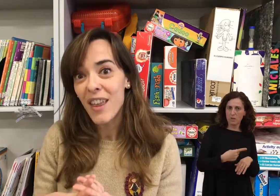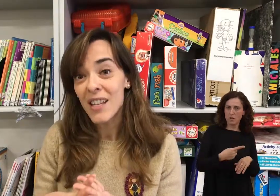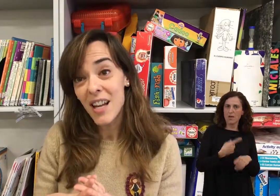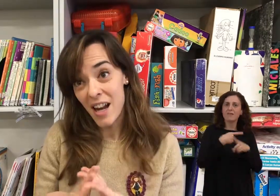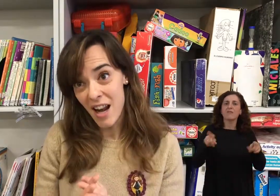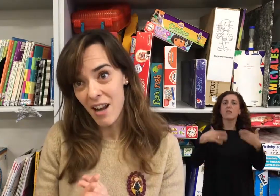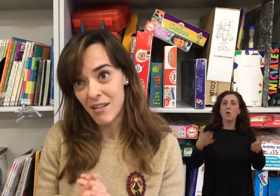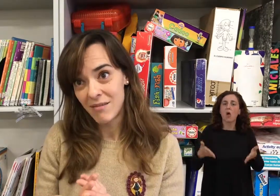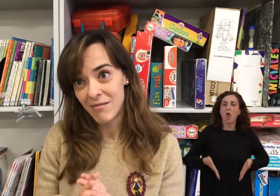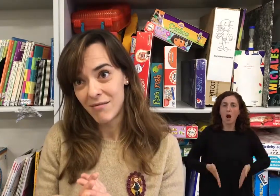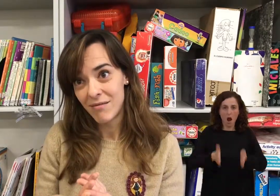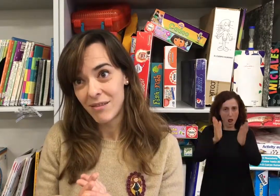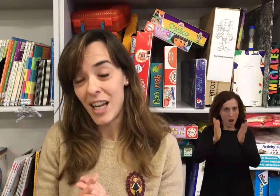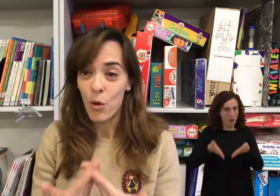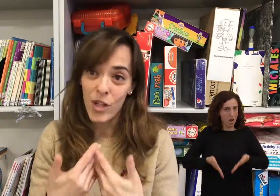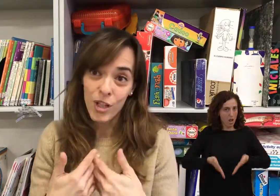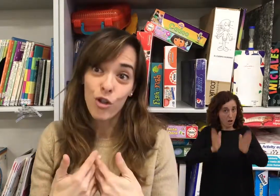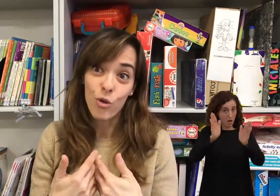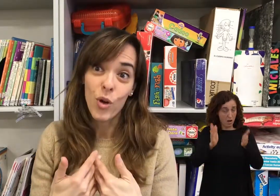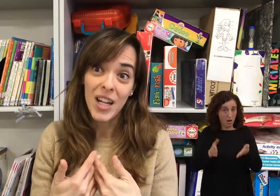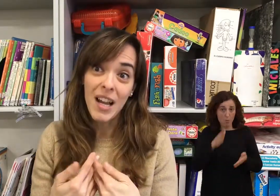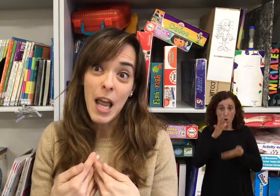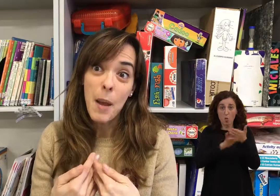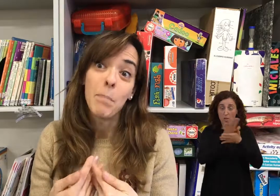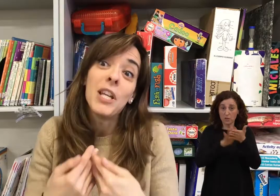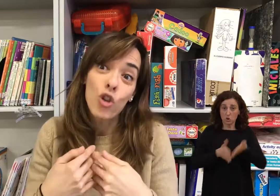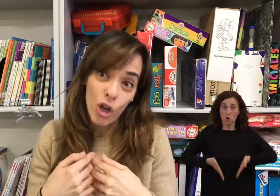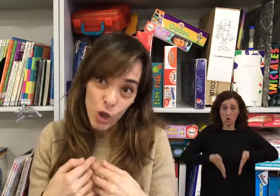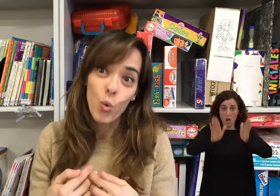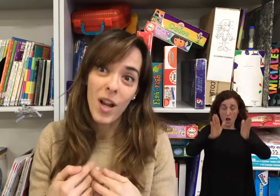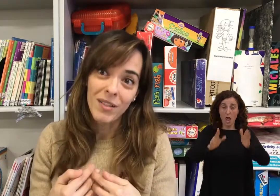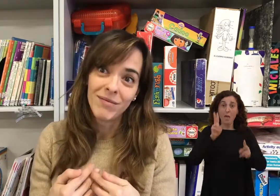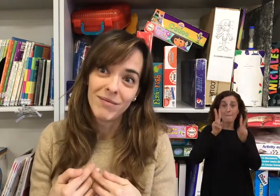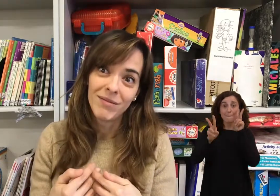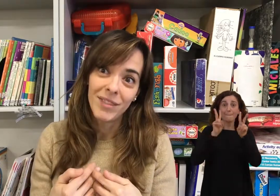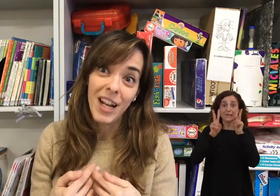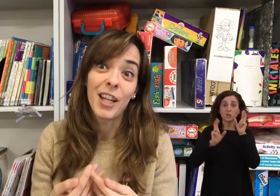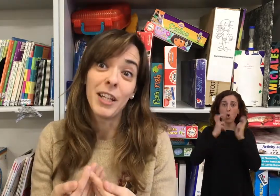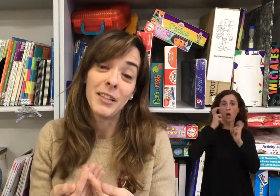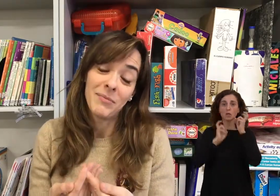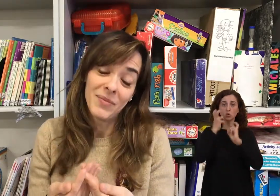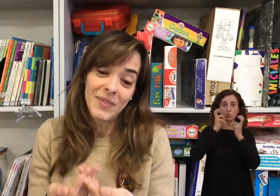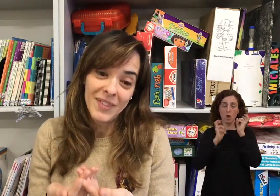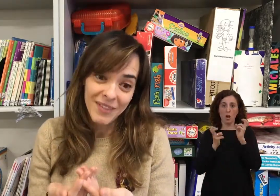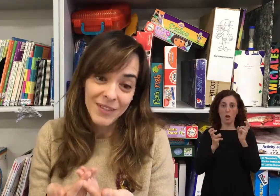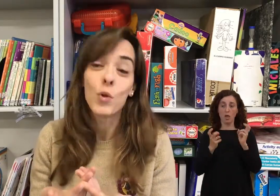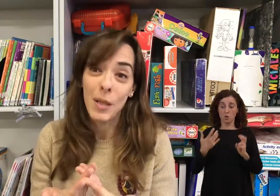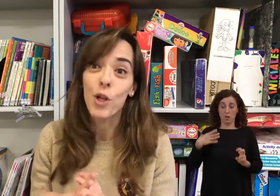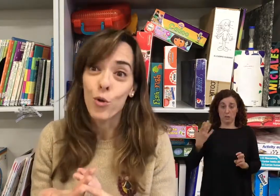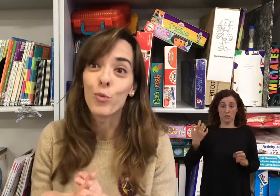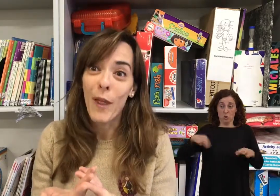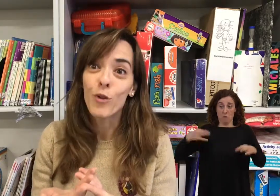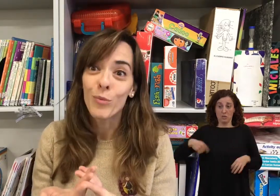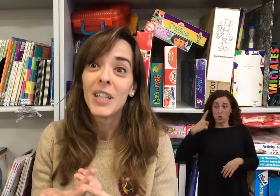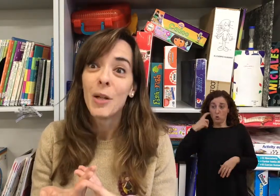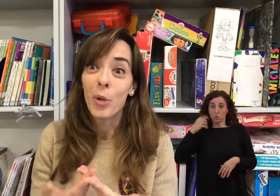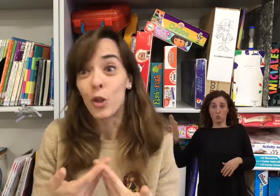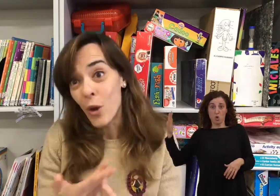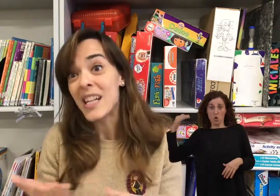es el canal. La lengua de signos es un canal visogestual, al que no estamos acostumbrados, porque todas las